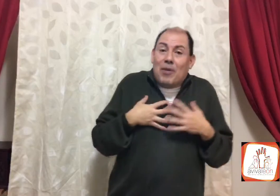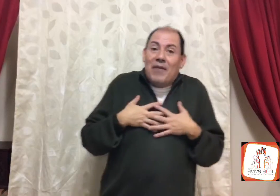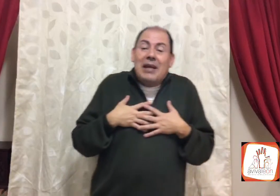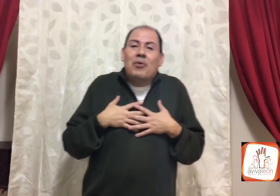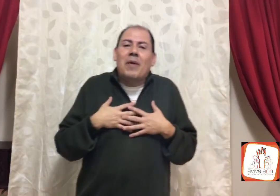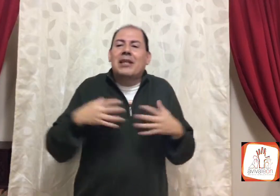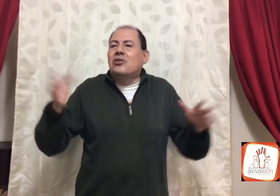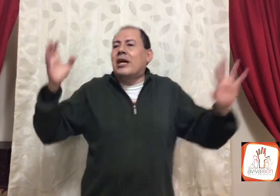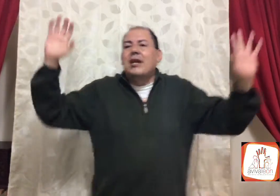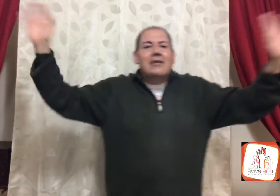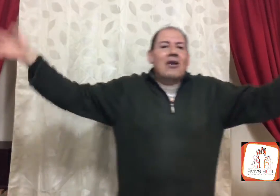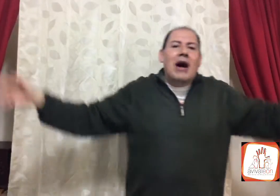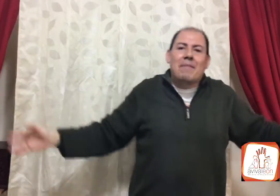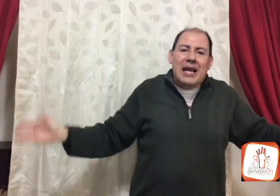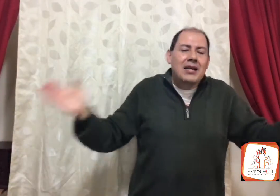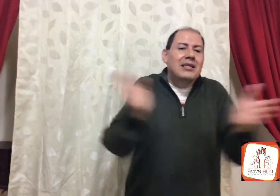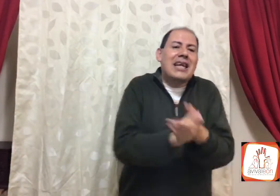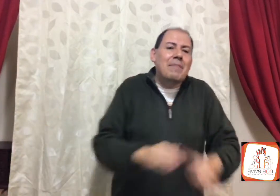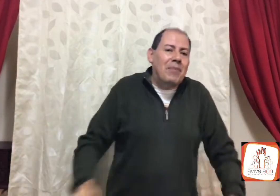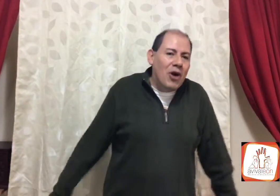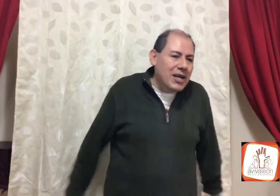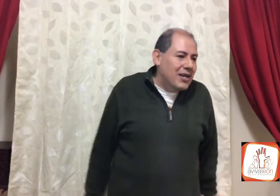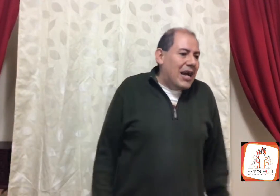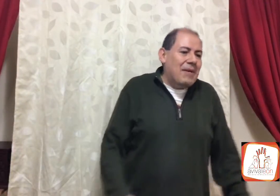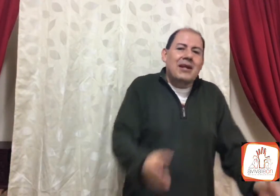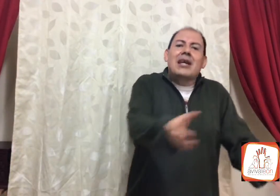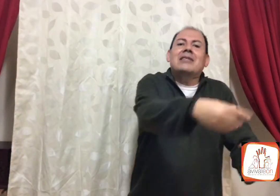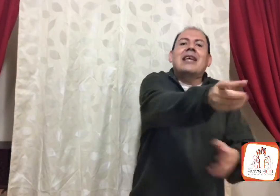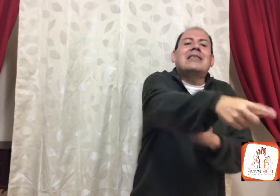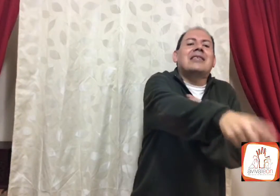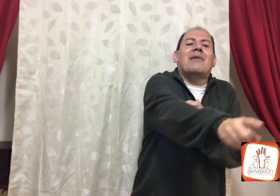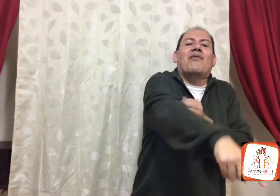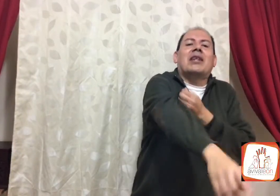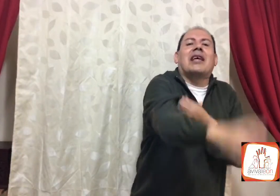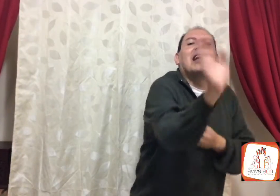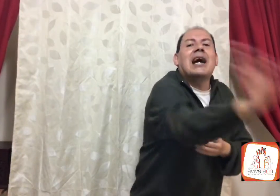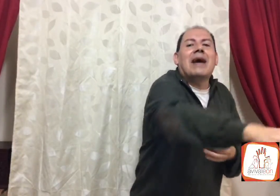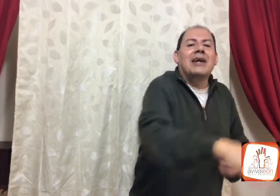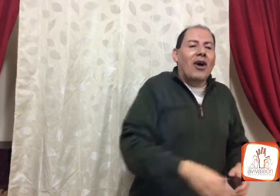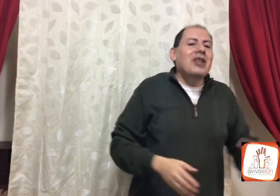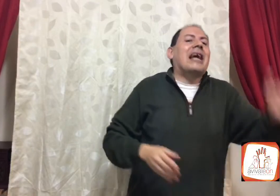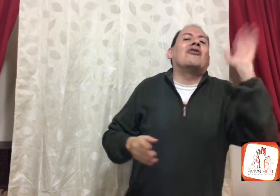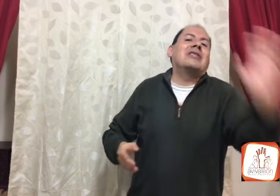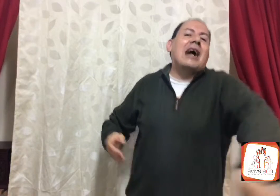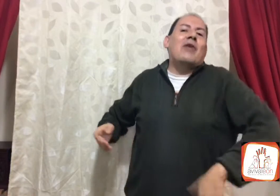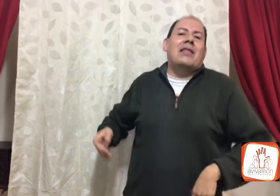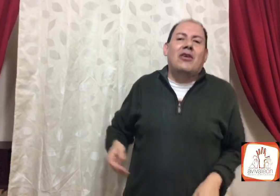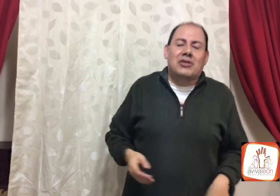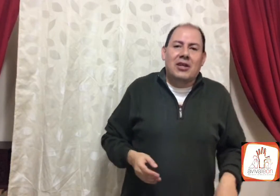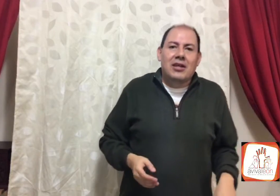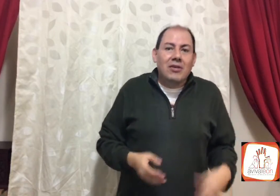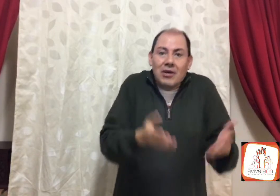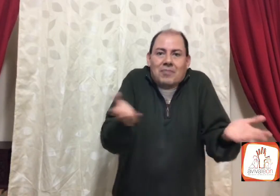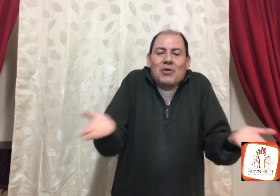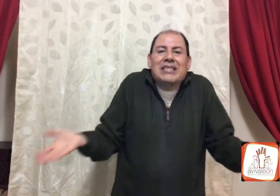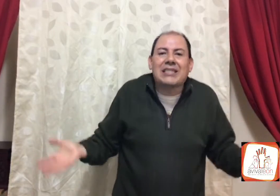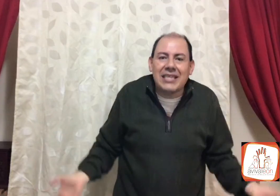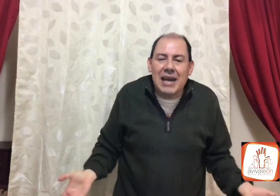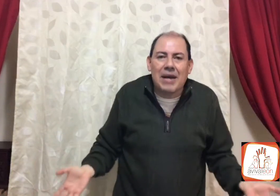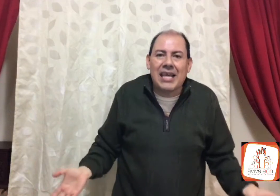profeta pudo haber dicho, tengo hambre, ya me voy, a ver, este, este se ve fuerte, ahí va, hoy te consagro a Dios, no, no es así, amada